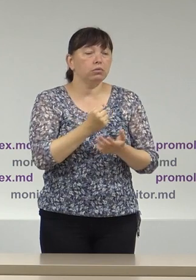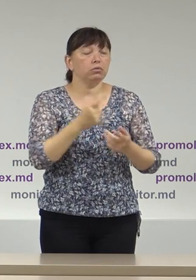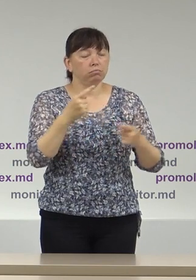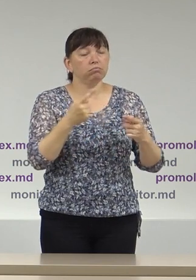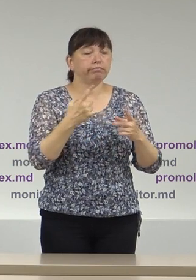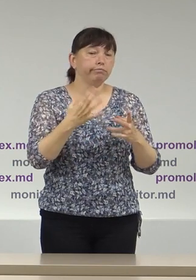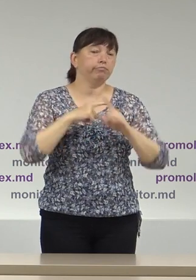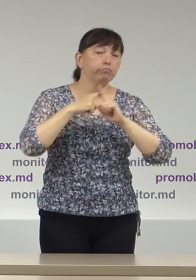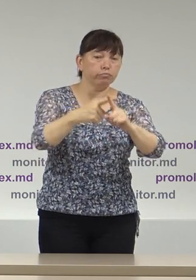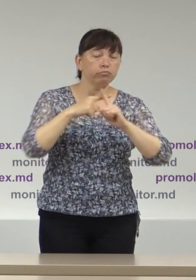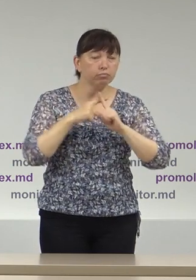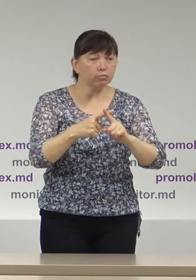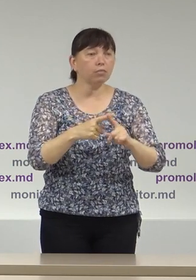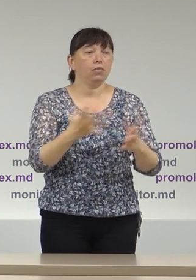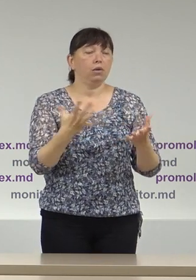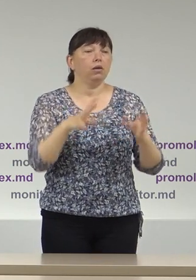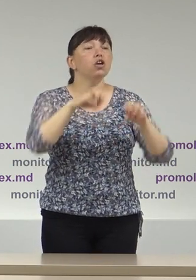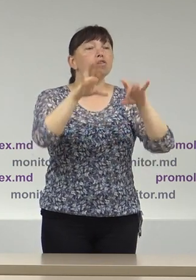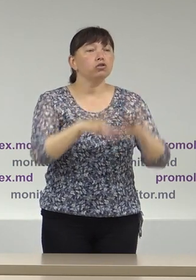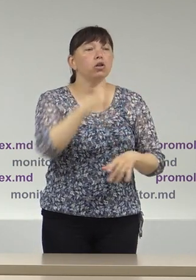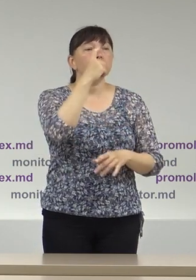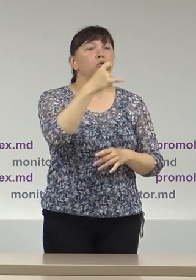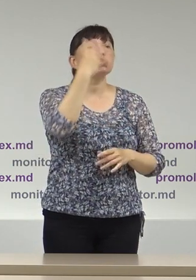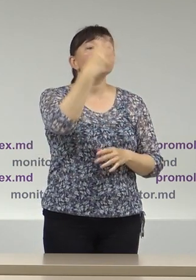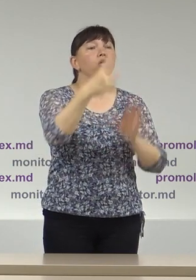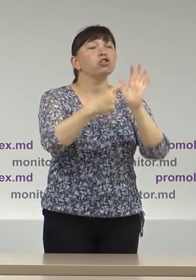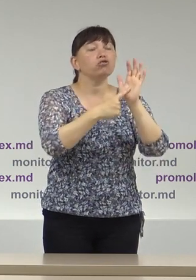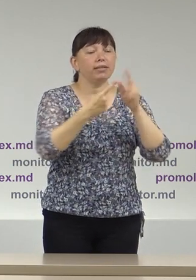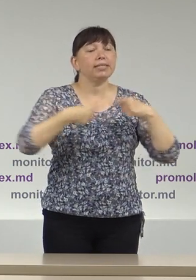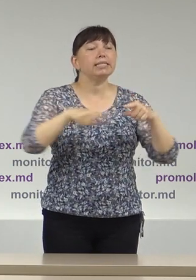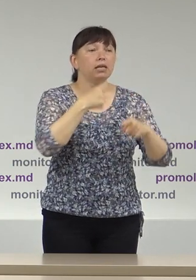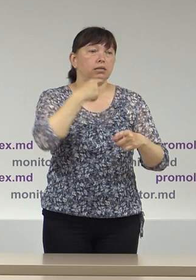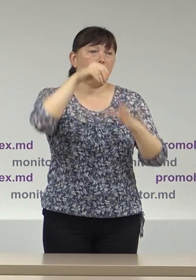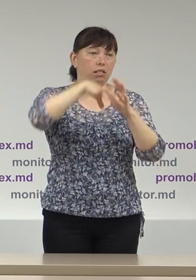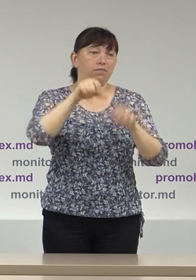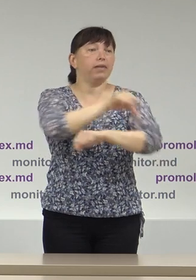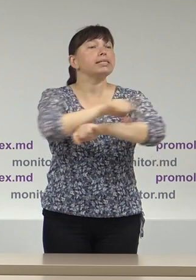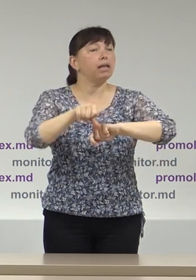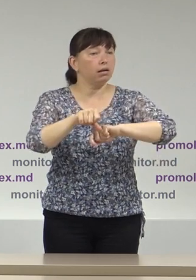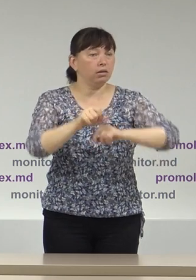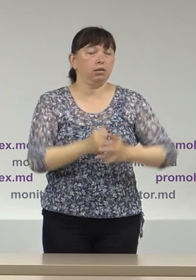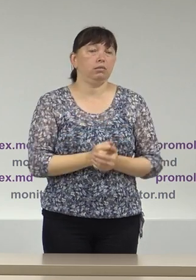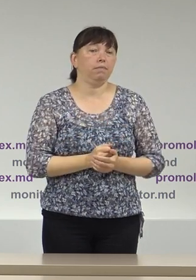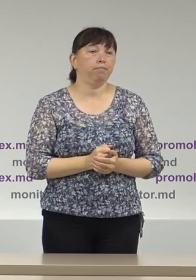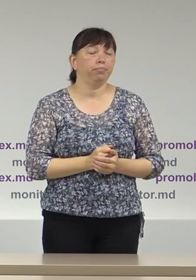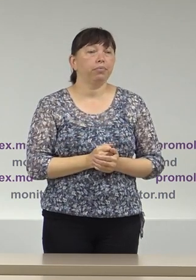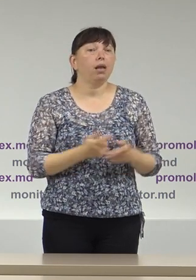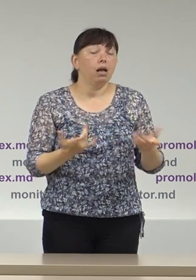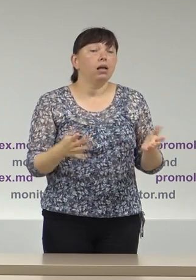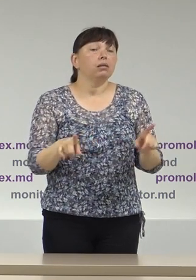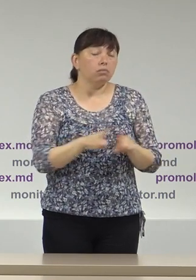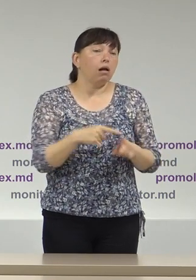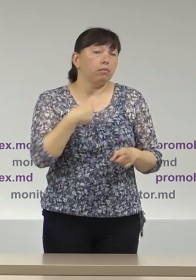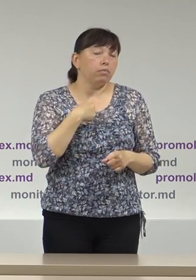compromis asupra stabilirii unui număr de 146 de secții de votare. Deci, astfel